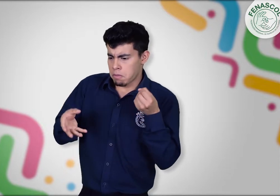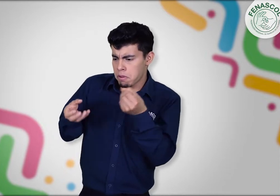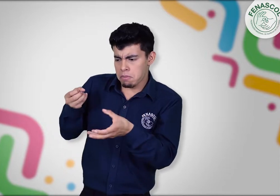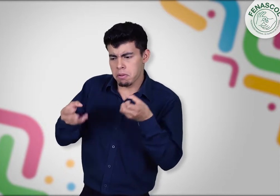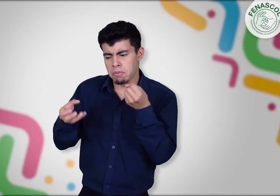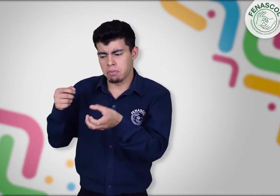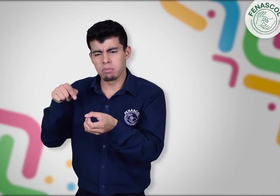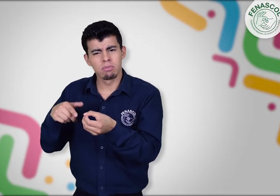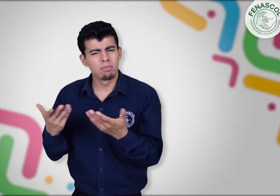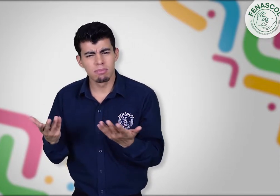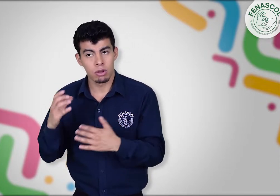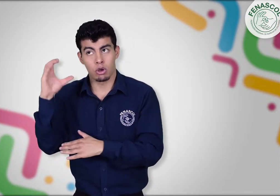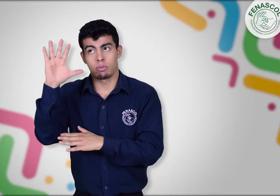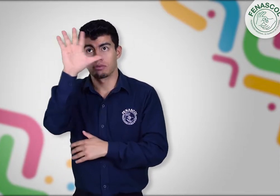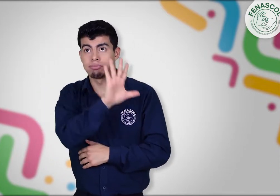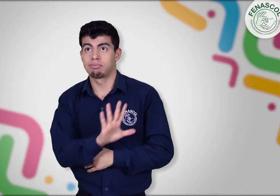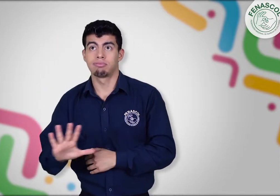realidad en las regiones del país.